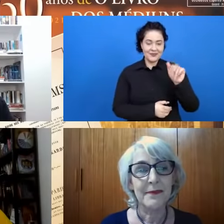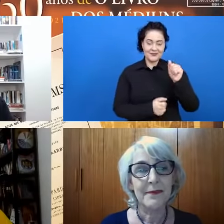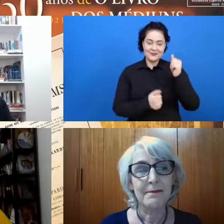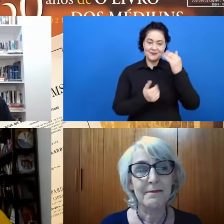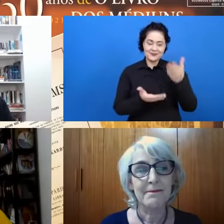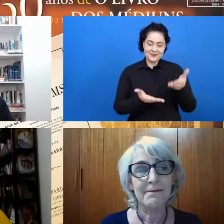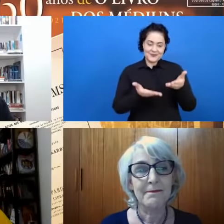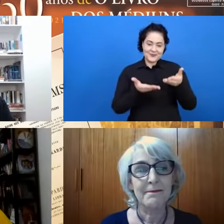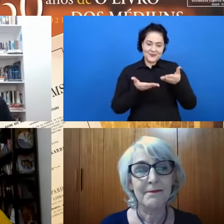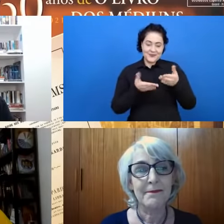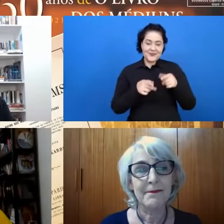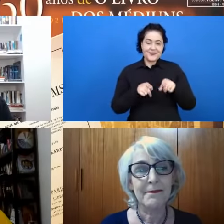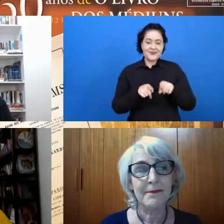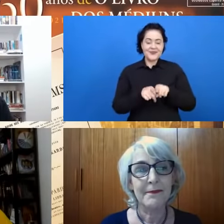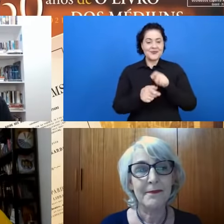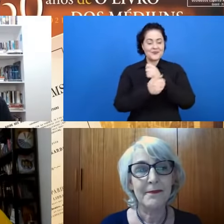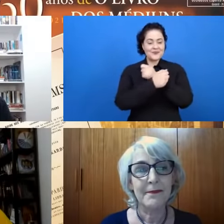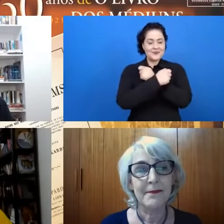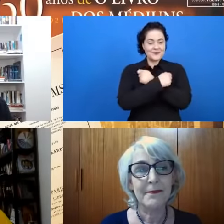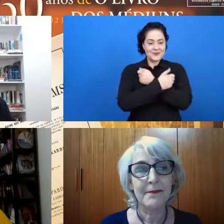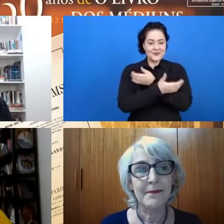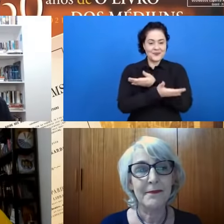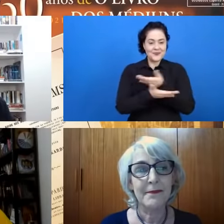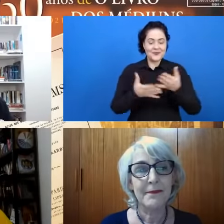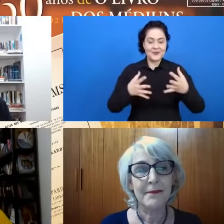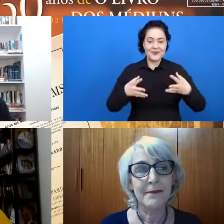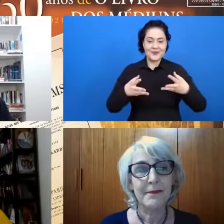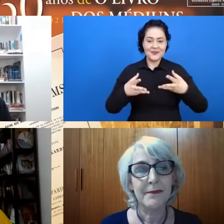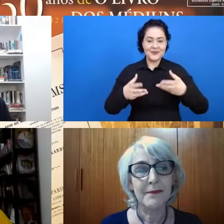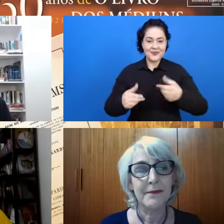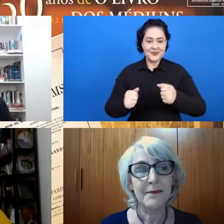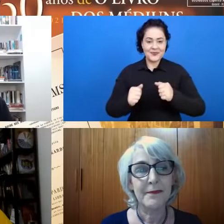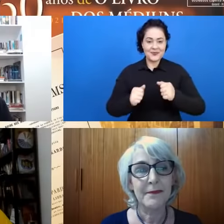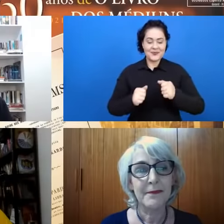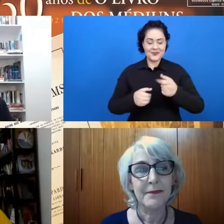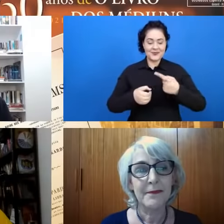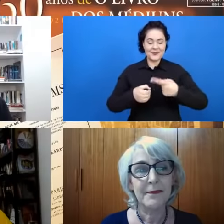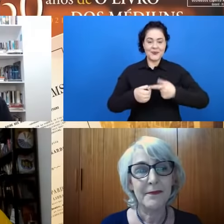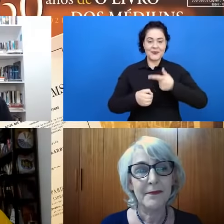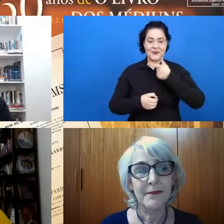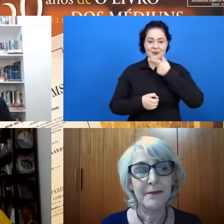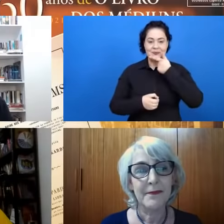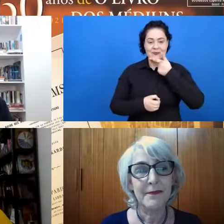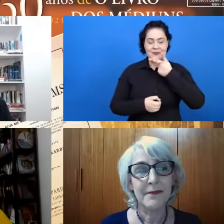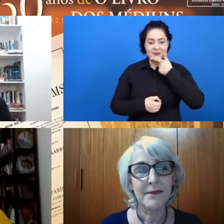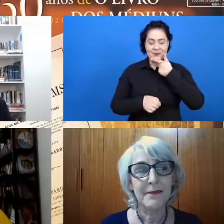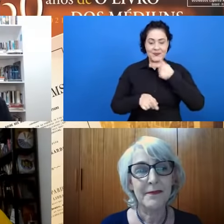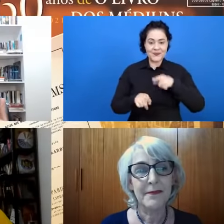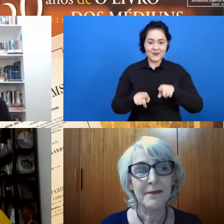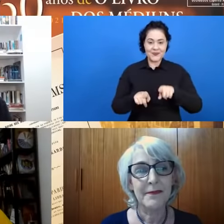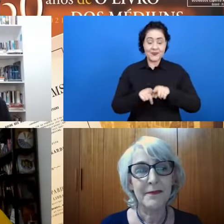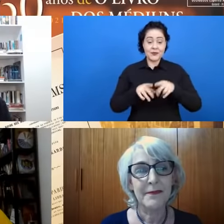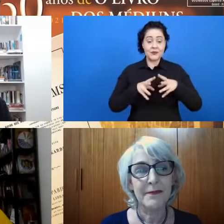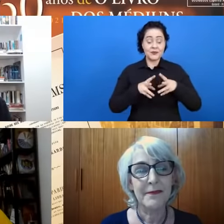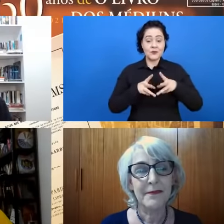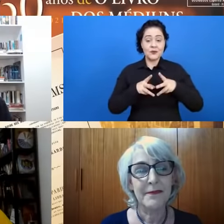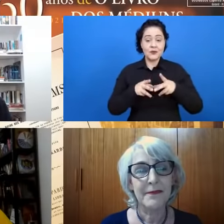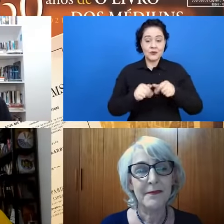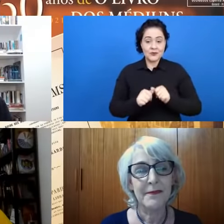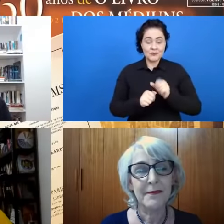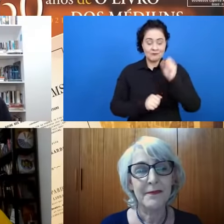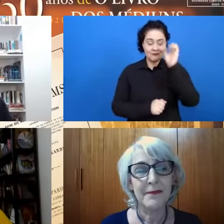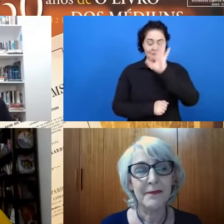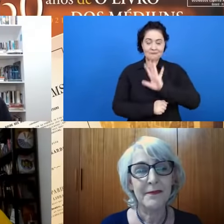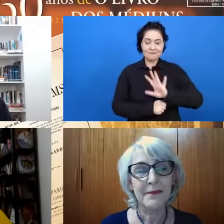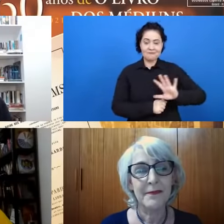feito, enviando o nosso abraço fraterno a todos aí do SEAC, de Goiô-Ere, mas também de todas as outras partes que nos